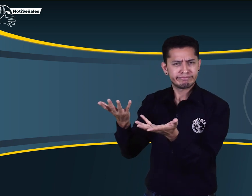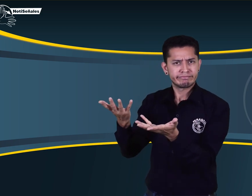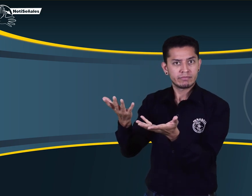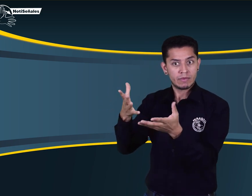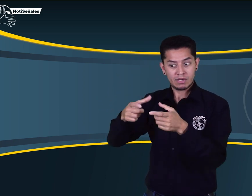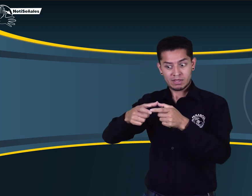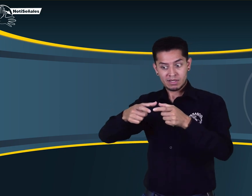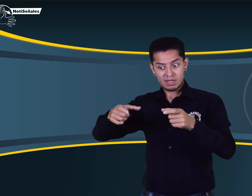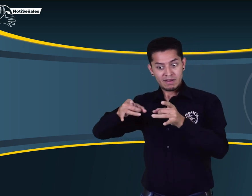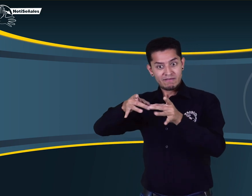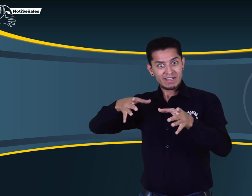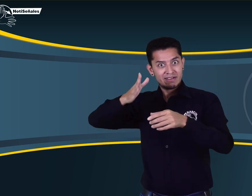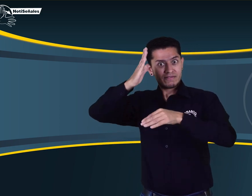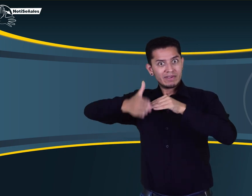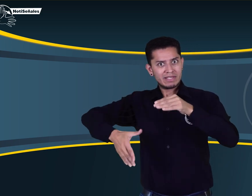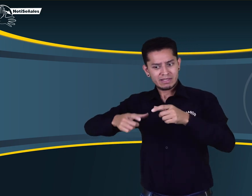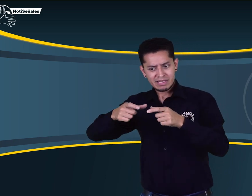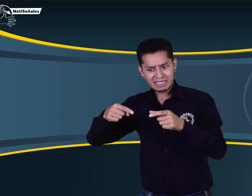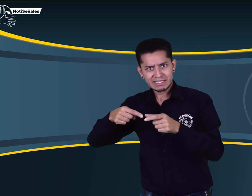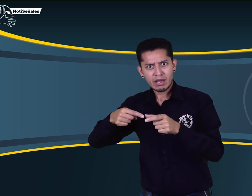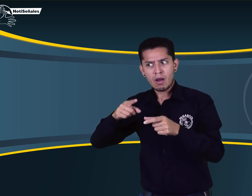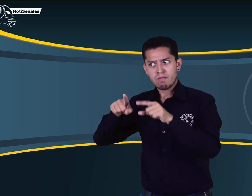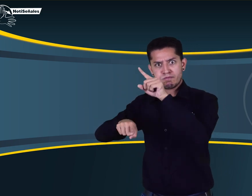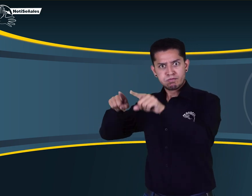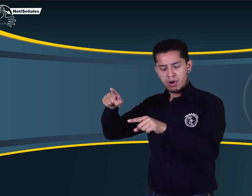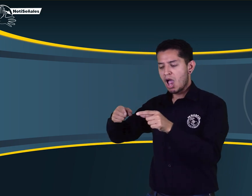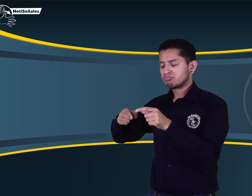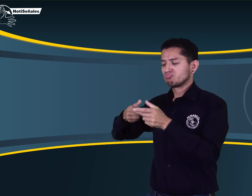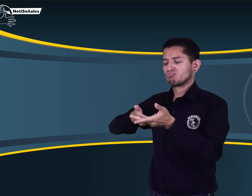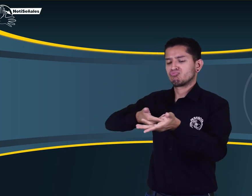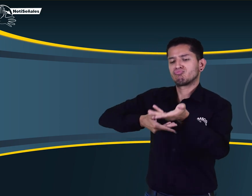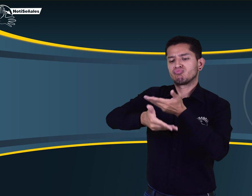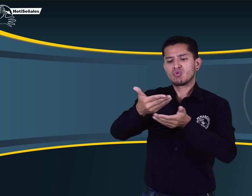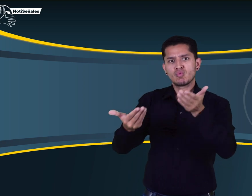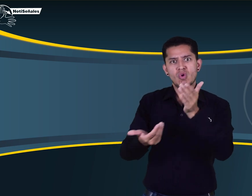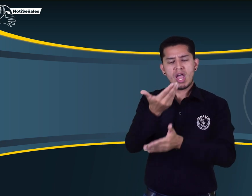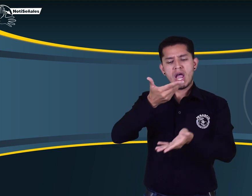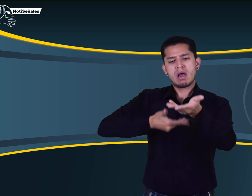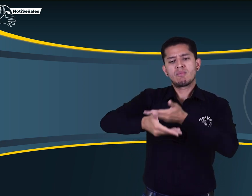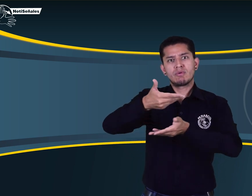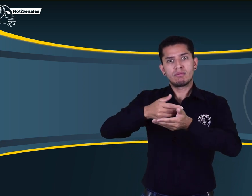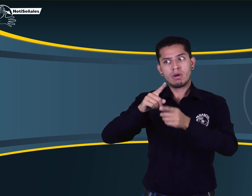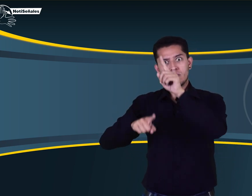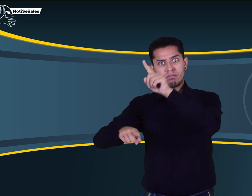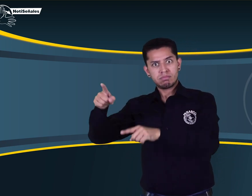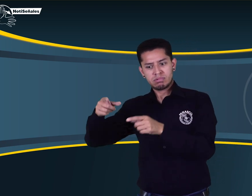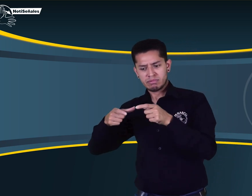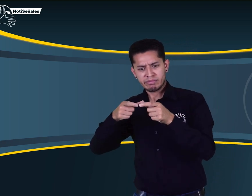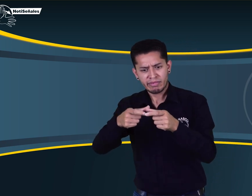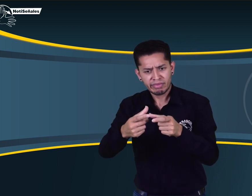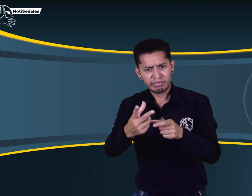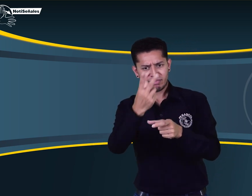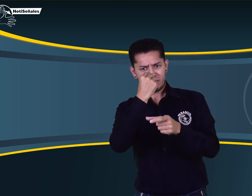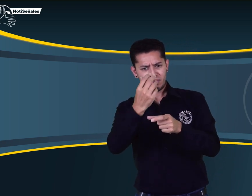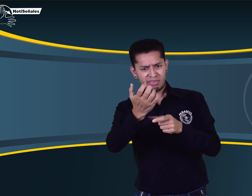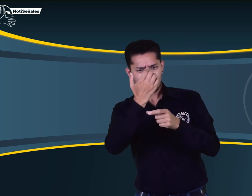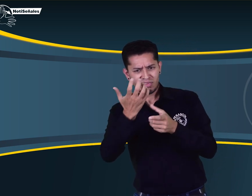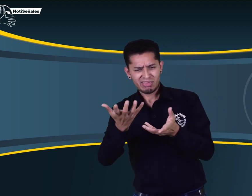pero otros se encuentran con barreras y no logran el objetivo. Sumado a esta problemática, hay muchas licencias que se están